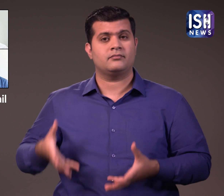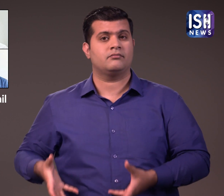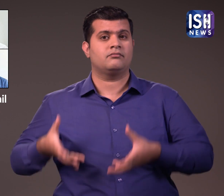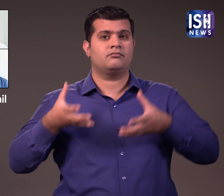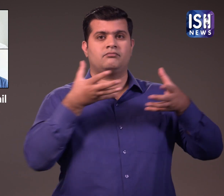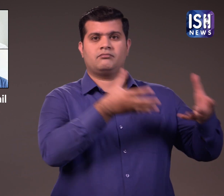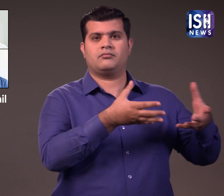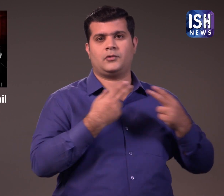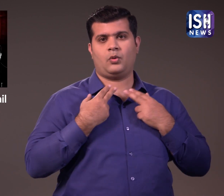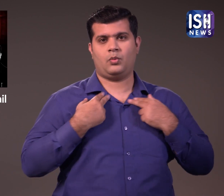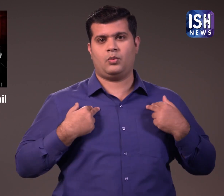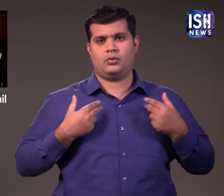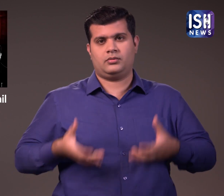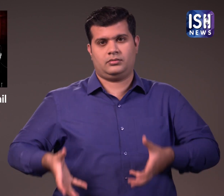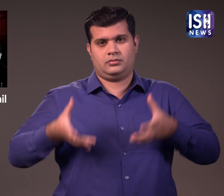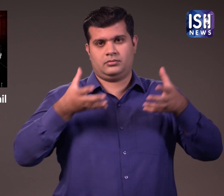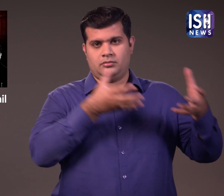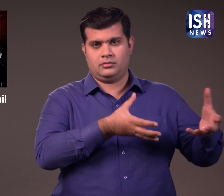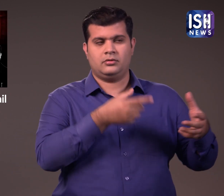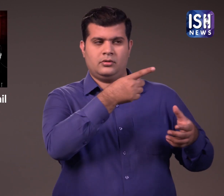इसके बाद इसे कोट को सौब दिया गया